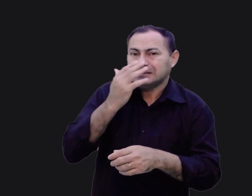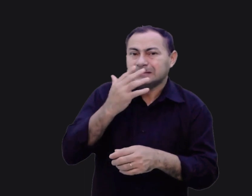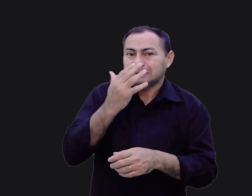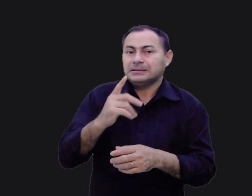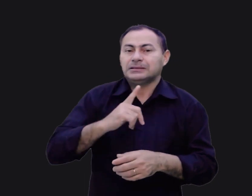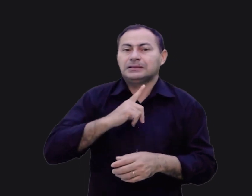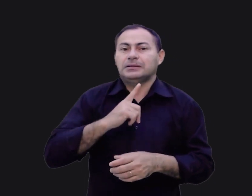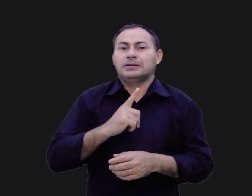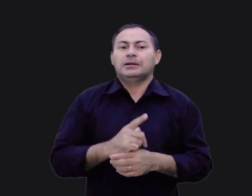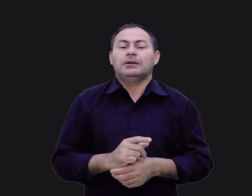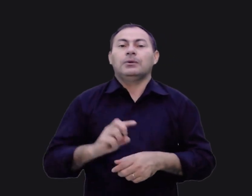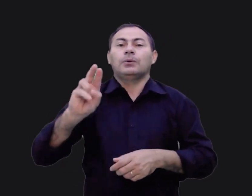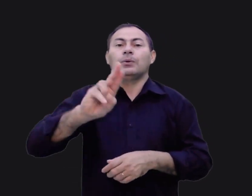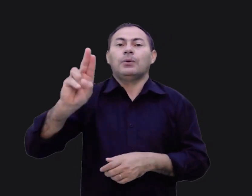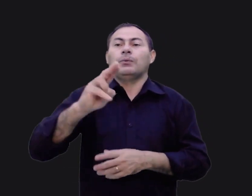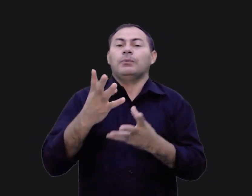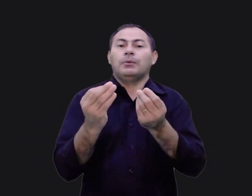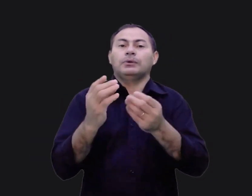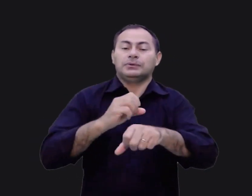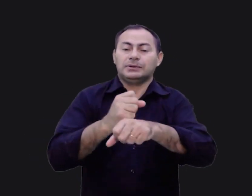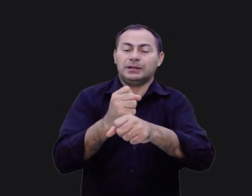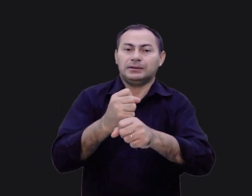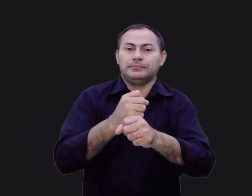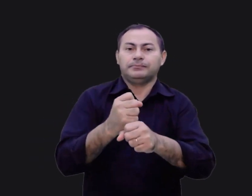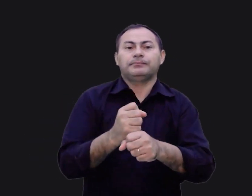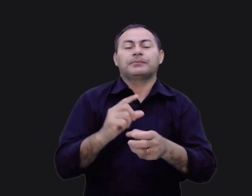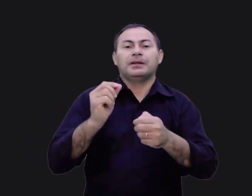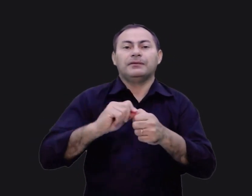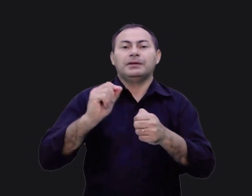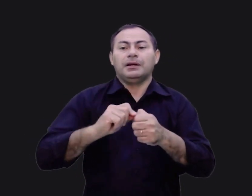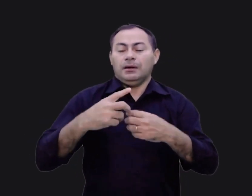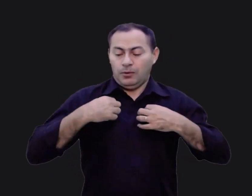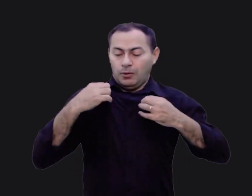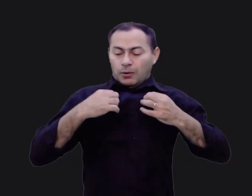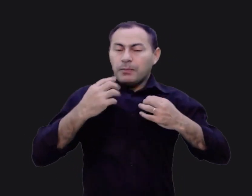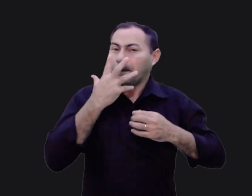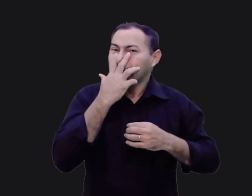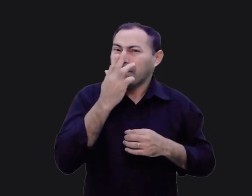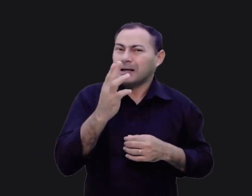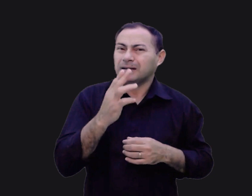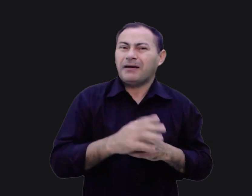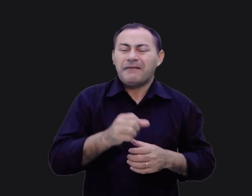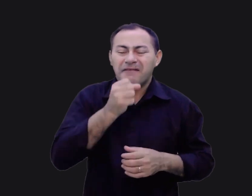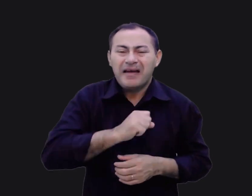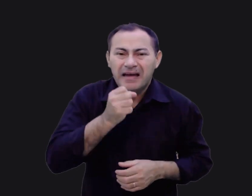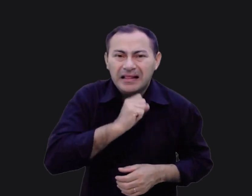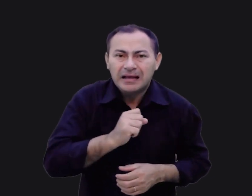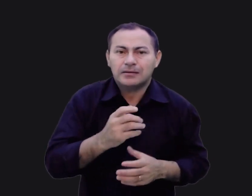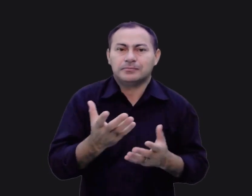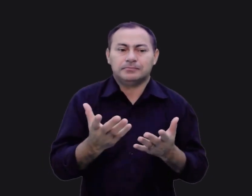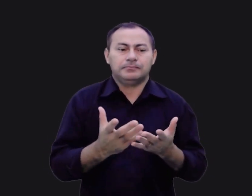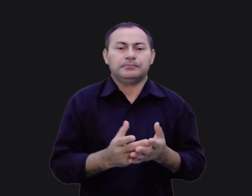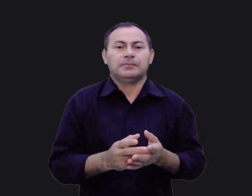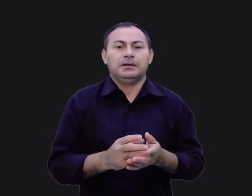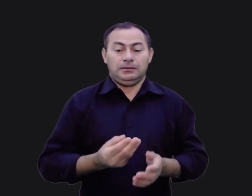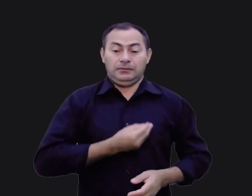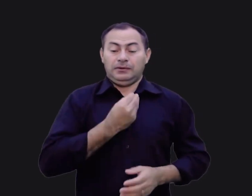parecessem que tinham sido usados por muito tempo e fizeram suas roupas parecerem que eram muito velhas. Eles